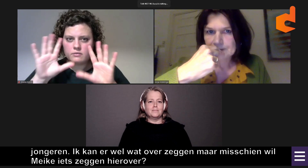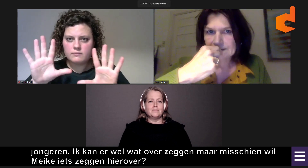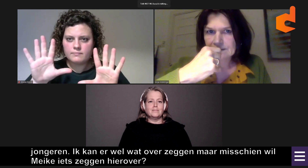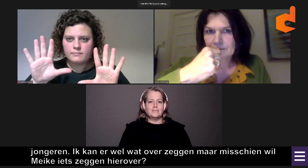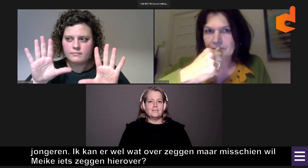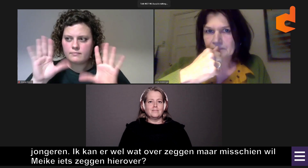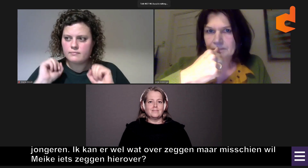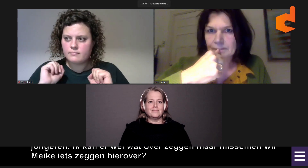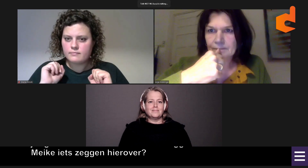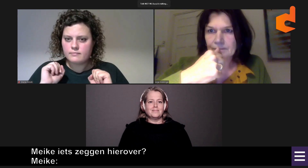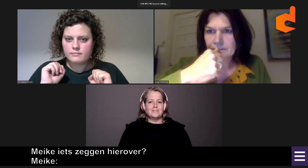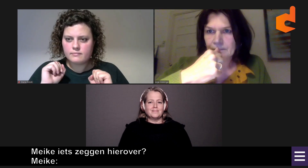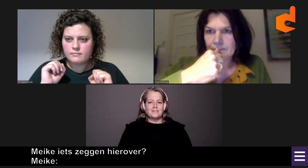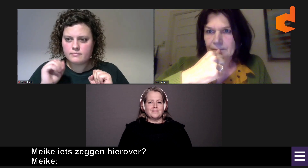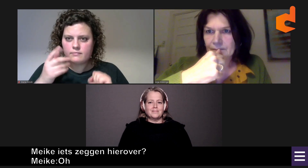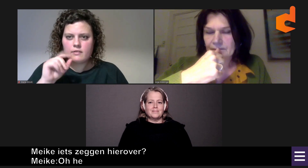Oh, het liep weer vast.